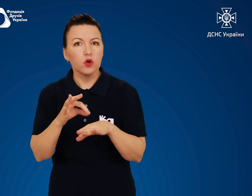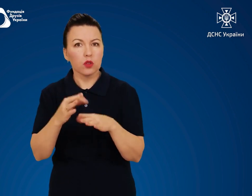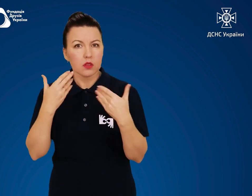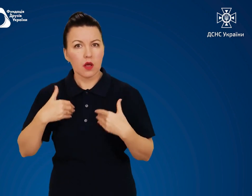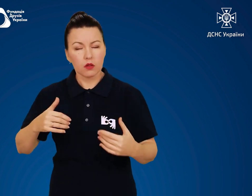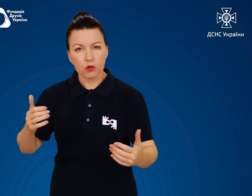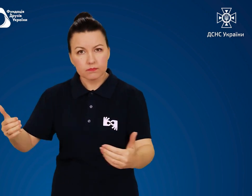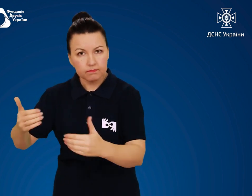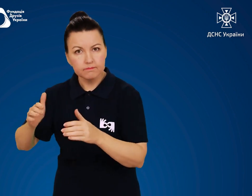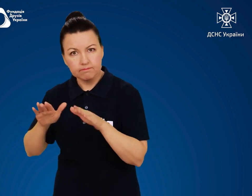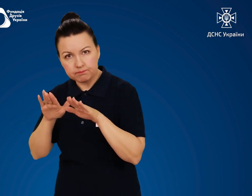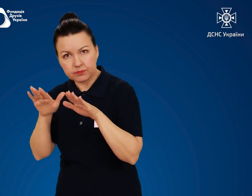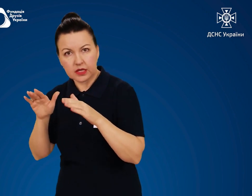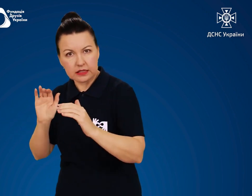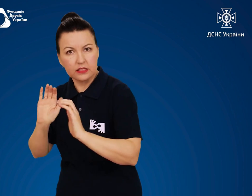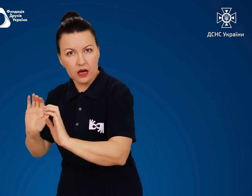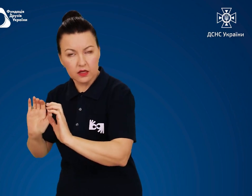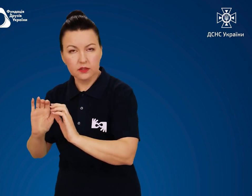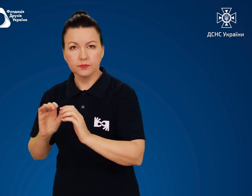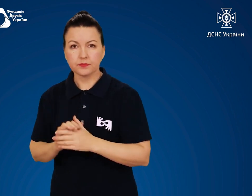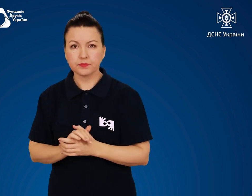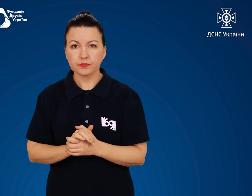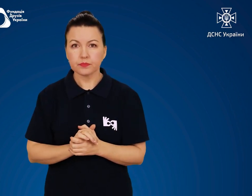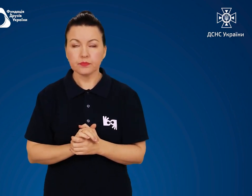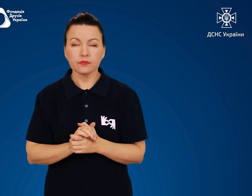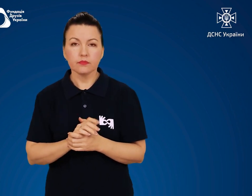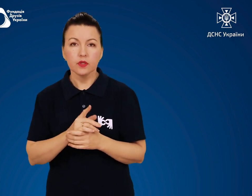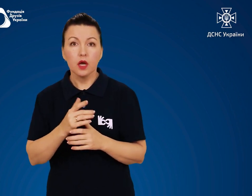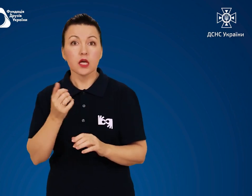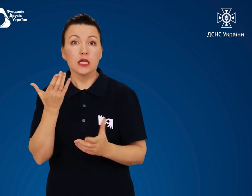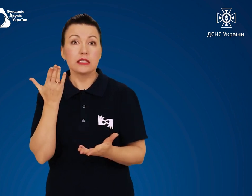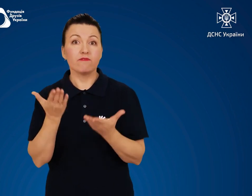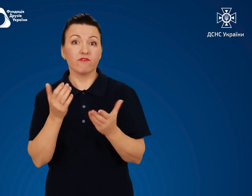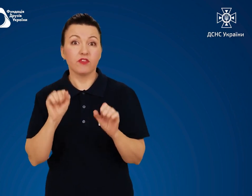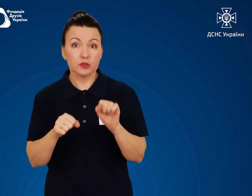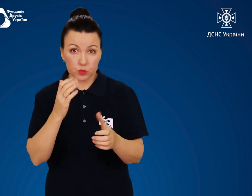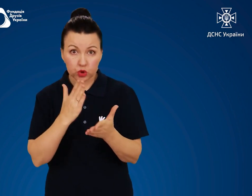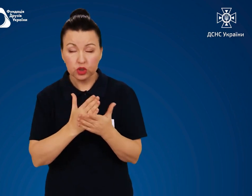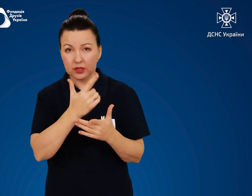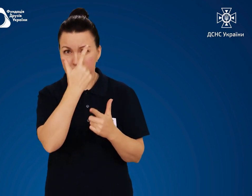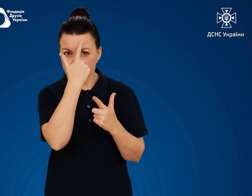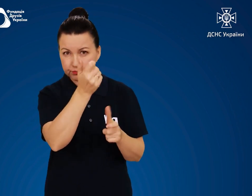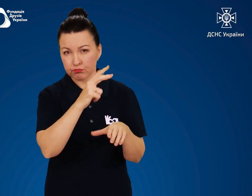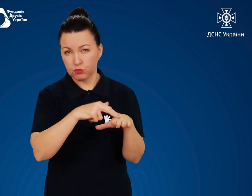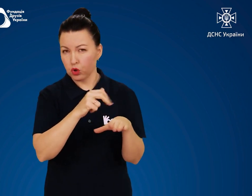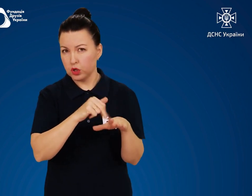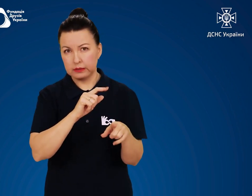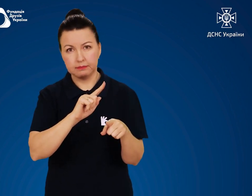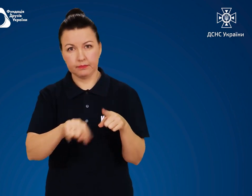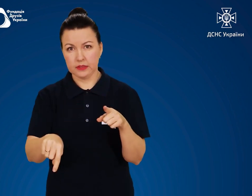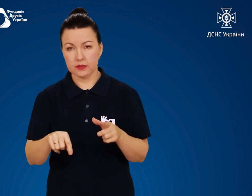своїм тілом За можливості повідомте про інцидент співробітникам поліції